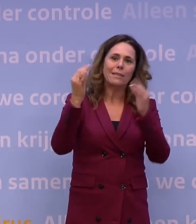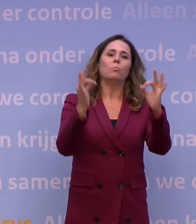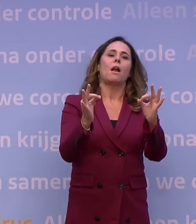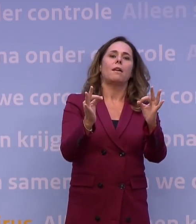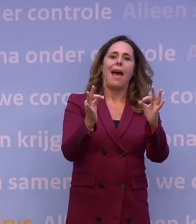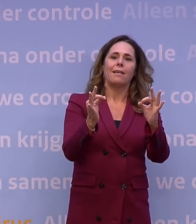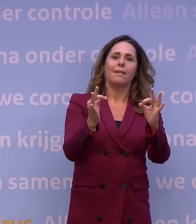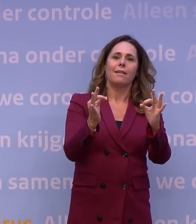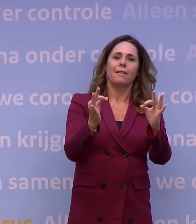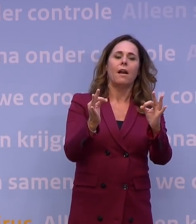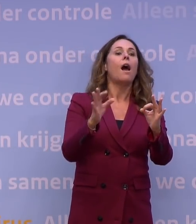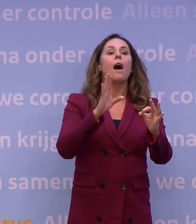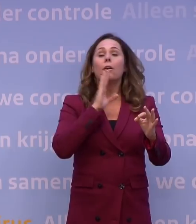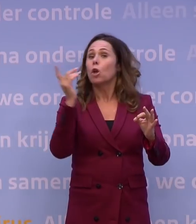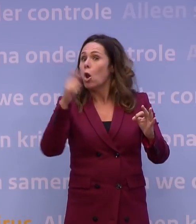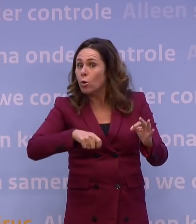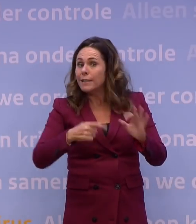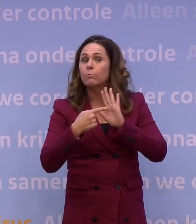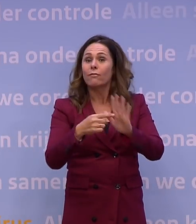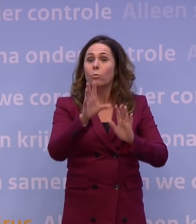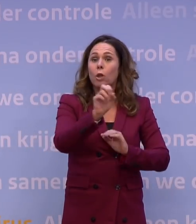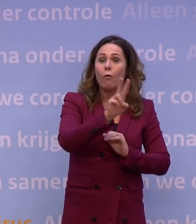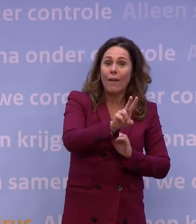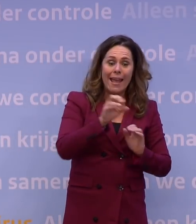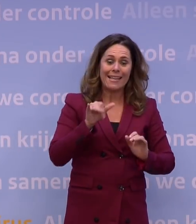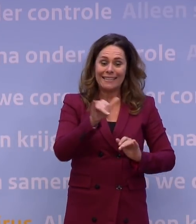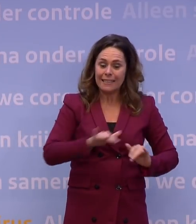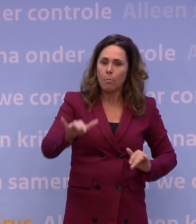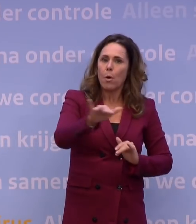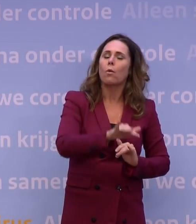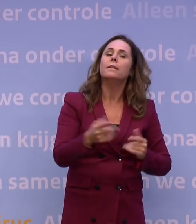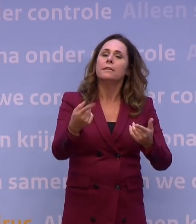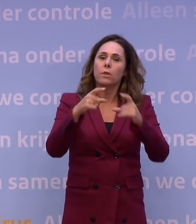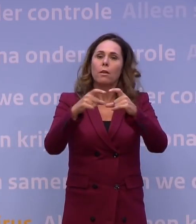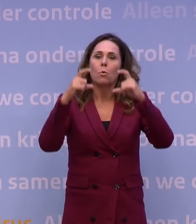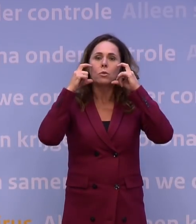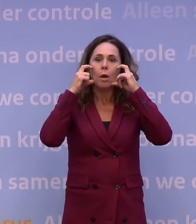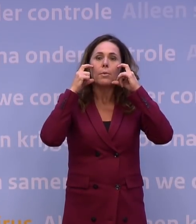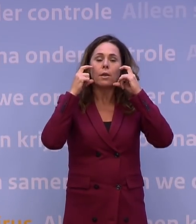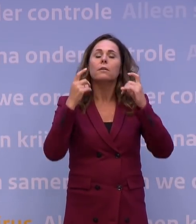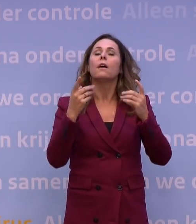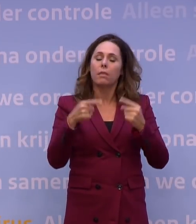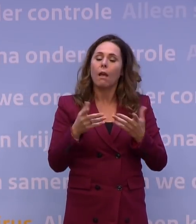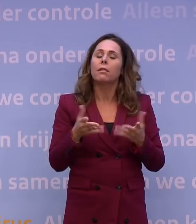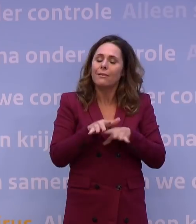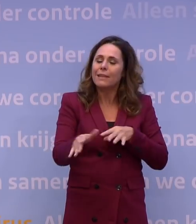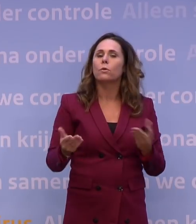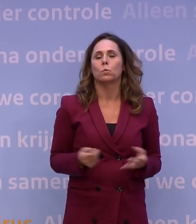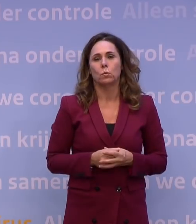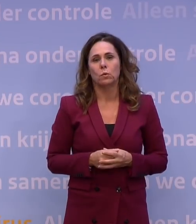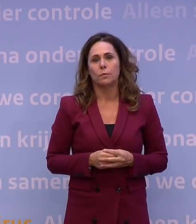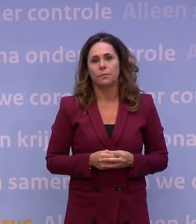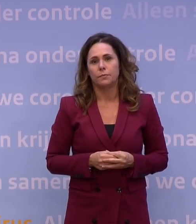waar je die anderhalve meter niet kunt handhaven, zoals in het openbaar vervoer of op Schiphol, doe daar een mondkapje. Want dan heeft het wel degelijk enig effect.